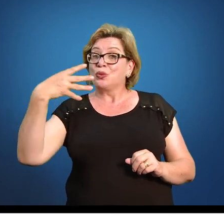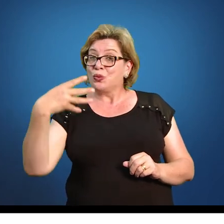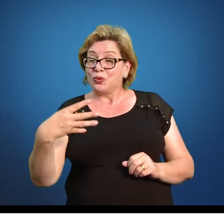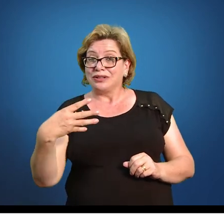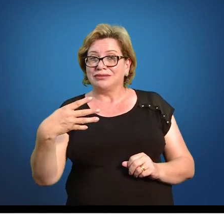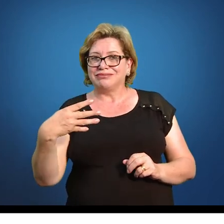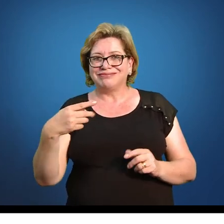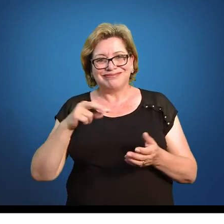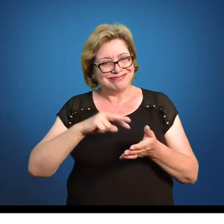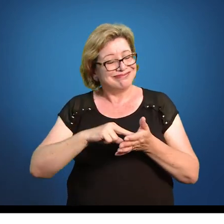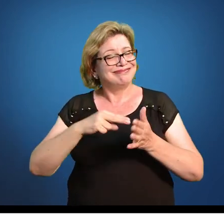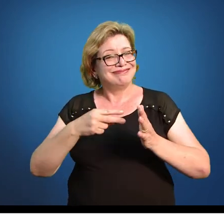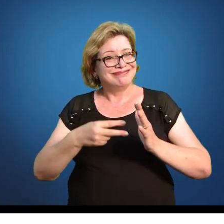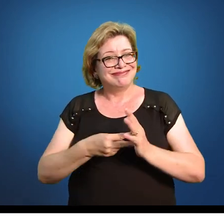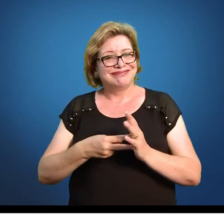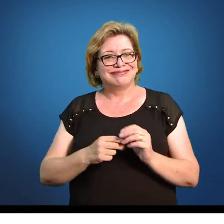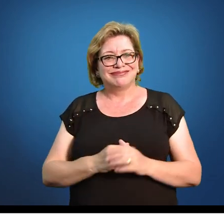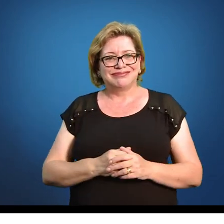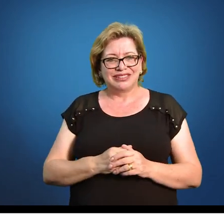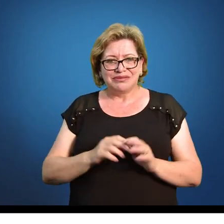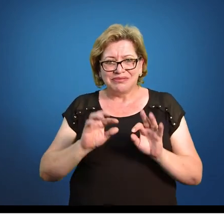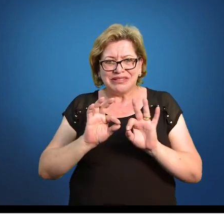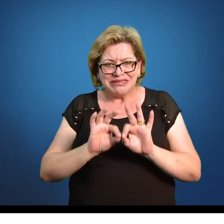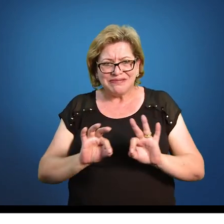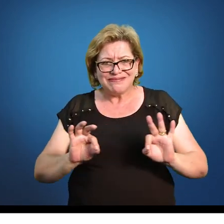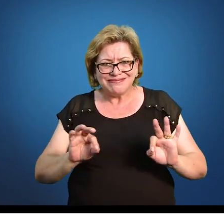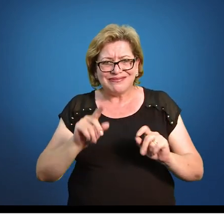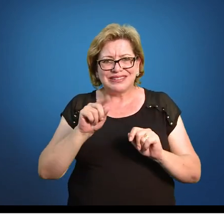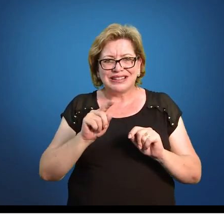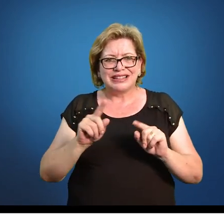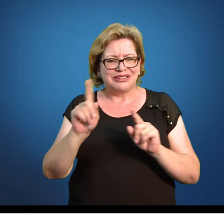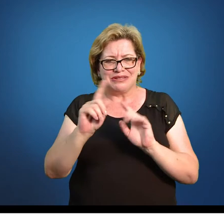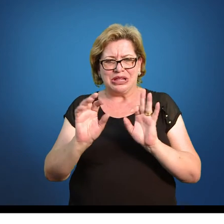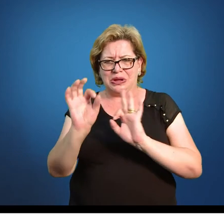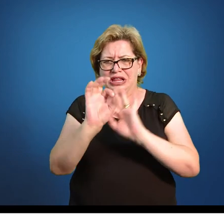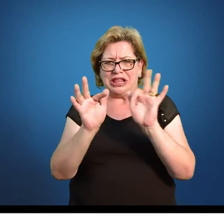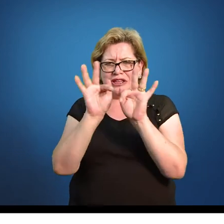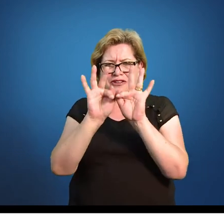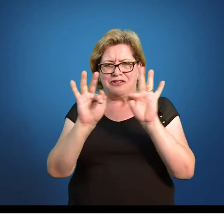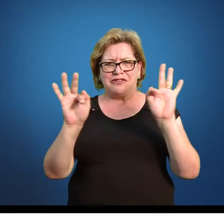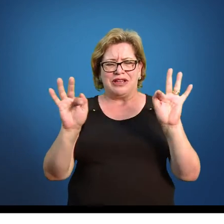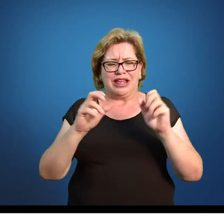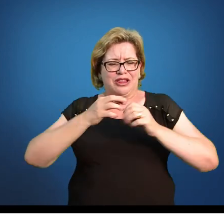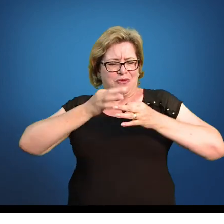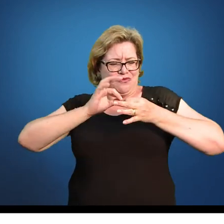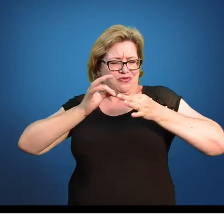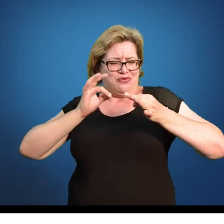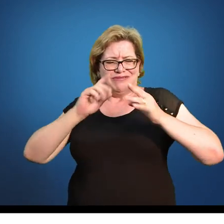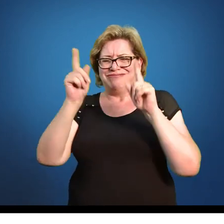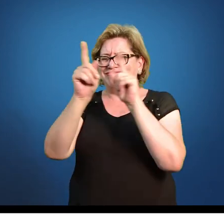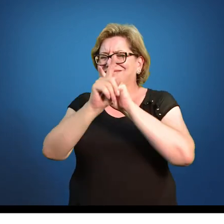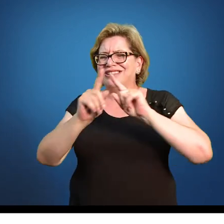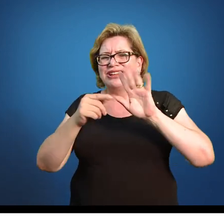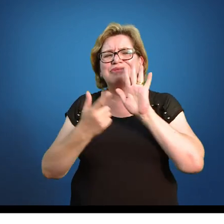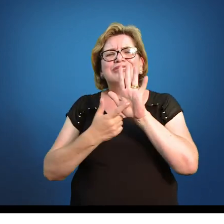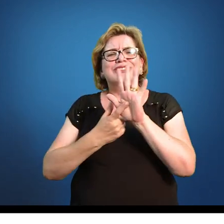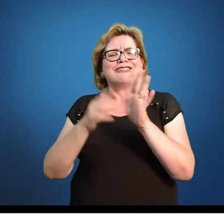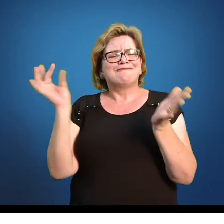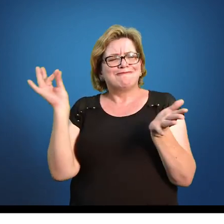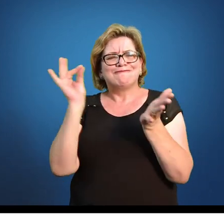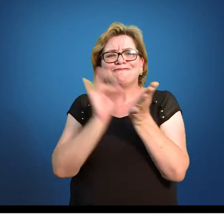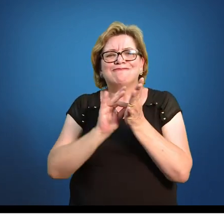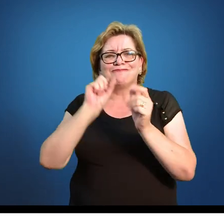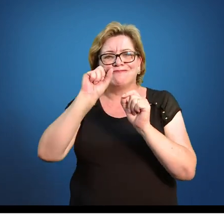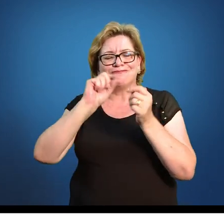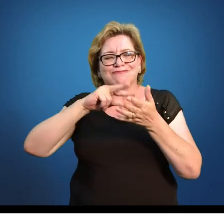É isso que quer dizer esse quatro. Ah, não, mas é só isso? Não precisa se elaborar uma frase espetacular. Você tem que ter exatamente o que quer dizer. E